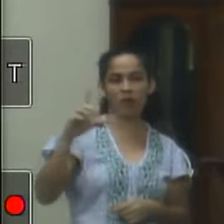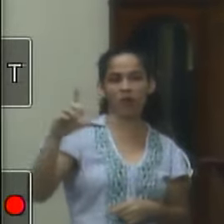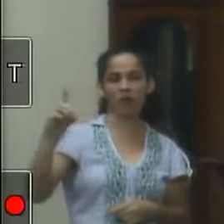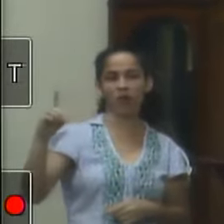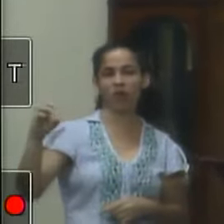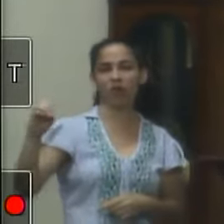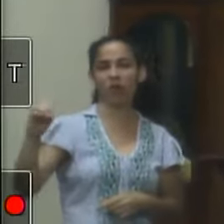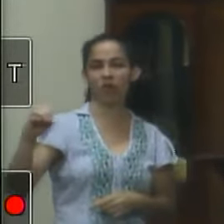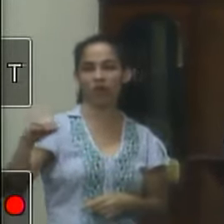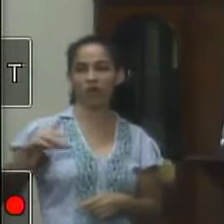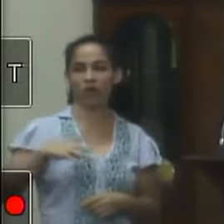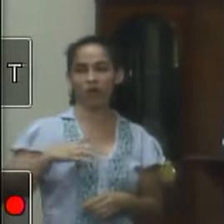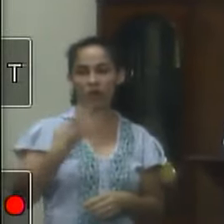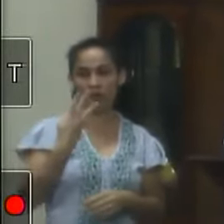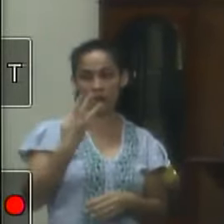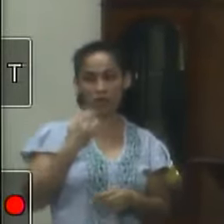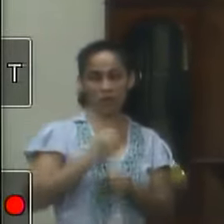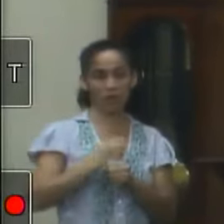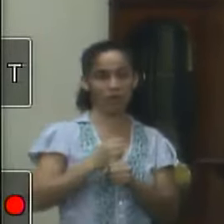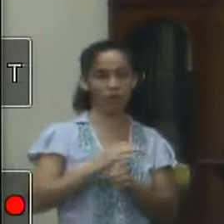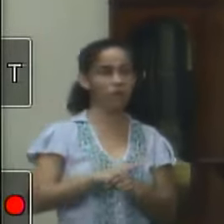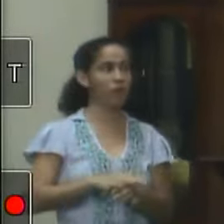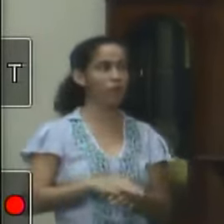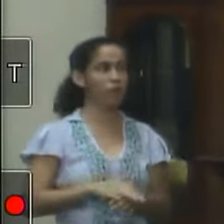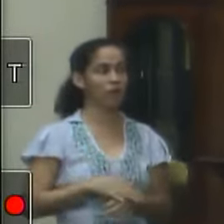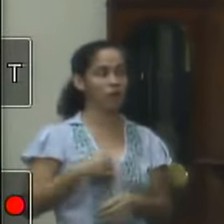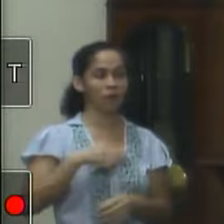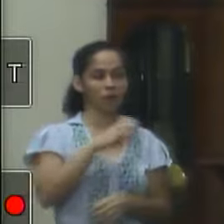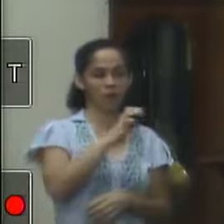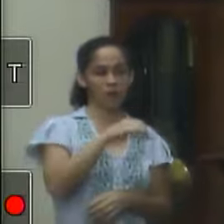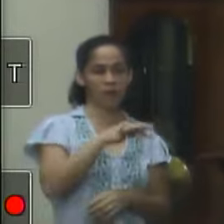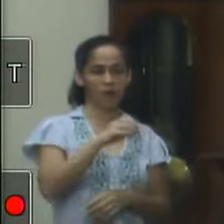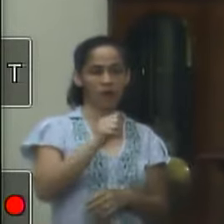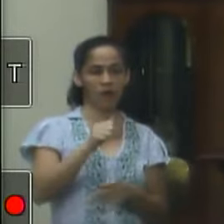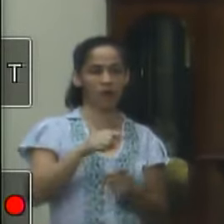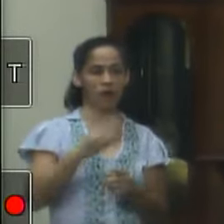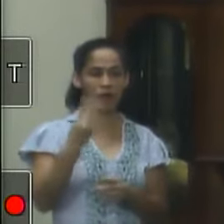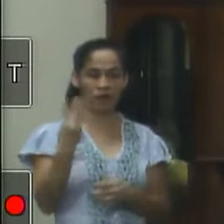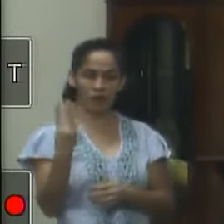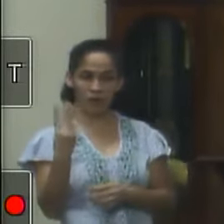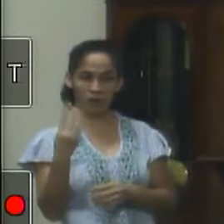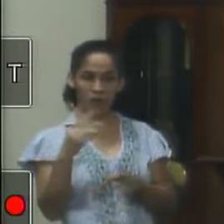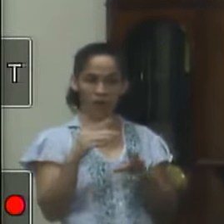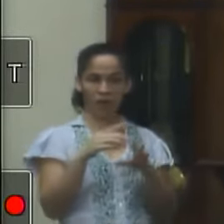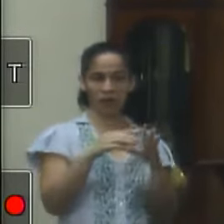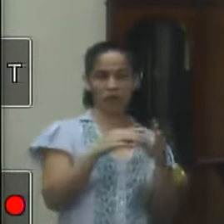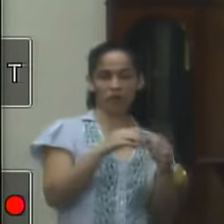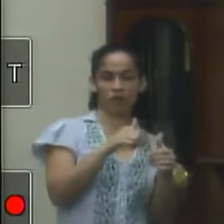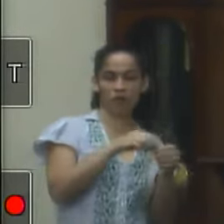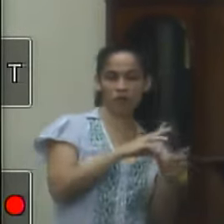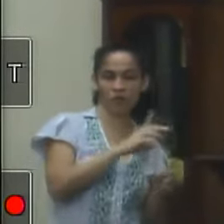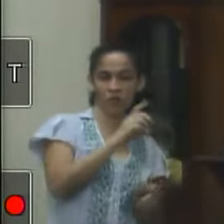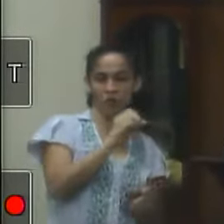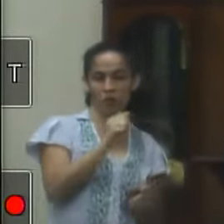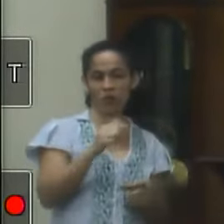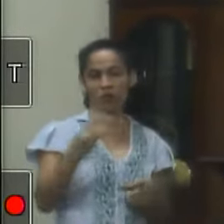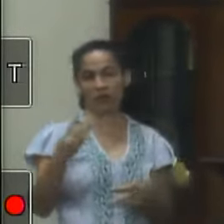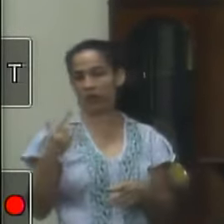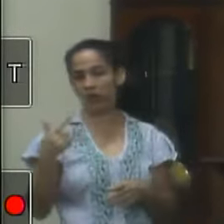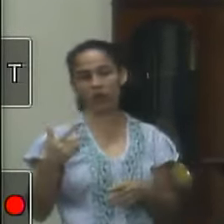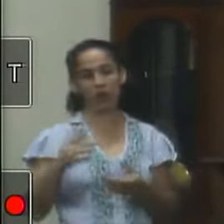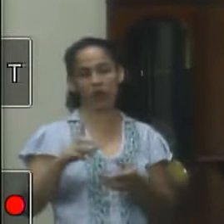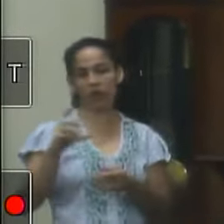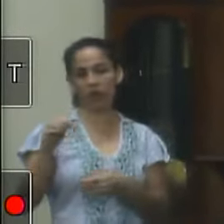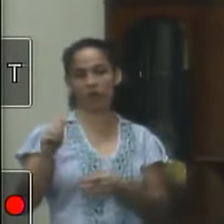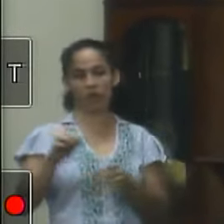executivo ele tem até 4 anos para fazer isso então das minhas emendas 3 estão na LOA e 3 não estão na LOA porque não